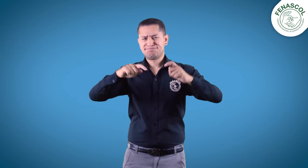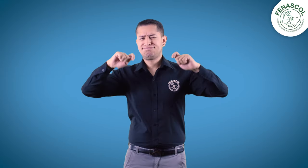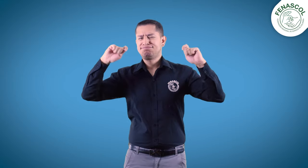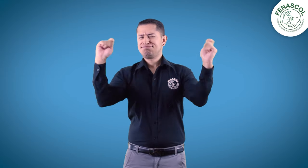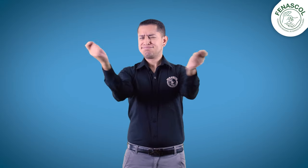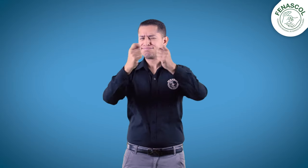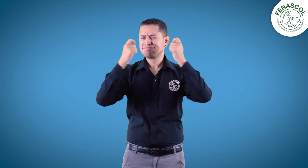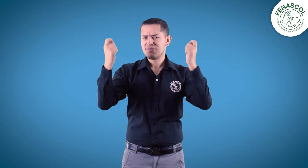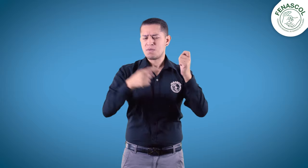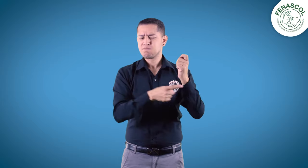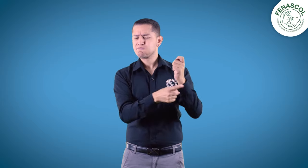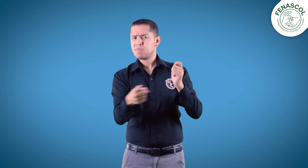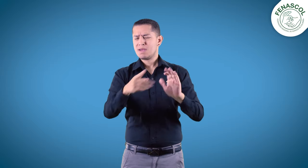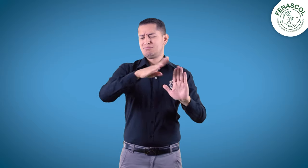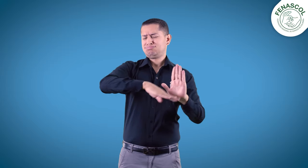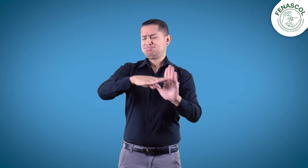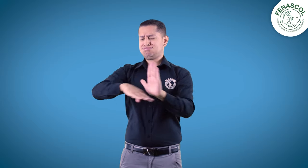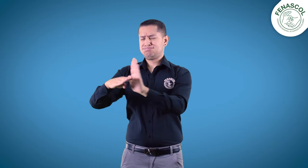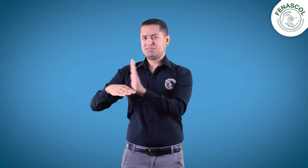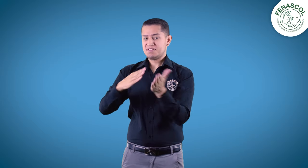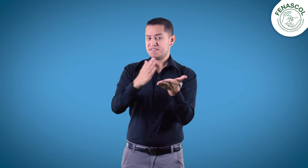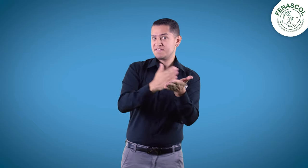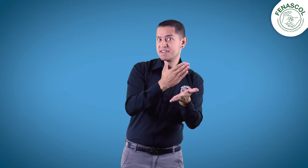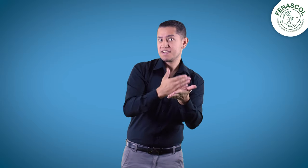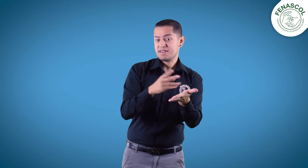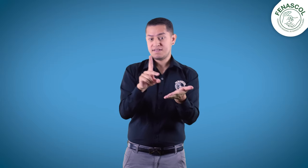entre libros y DVDs a nivel nacional.